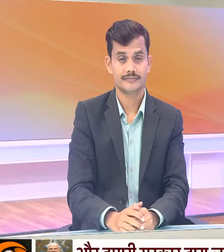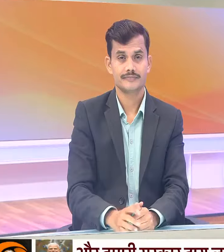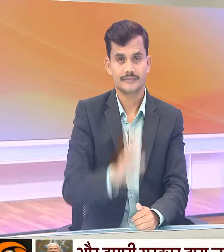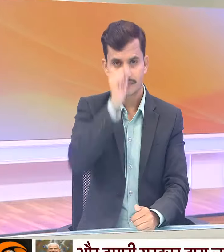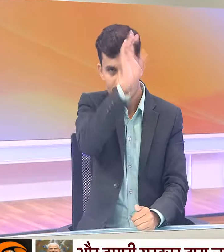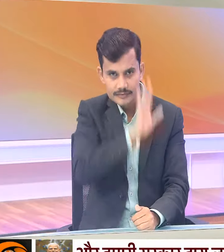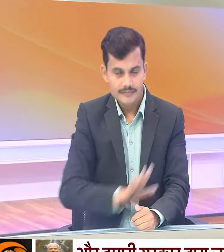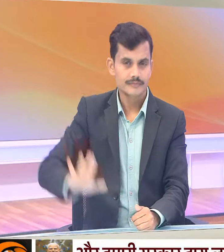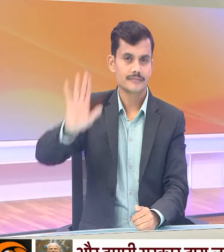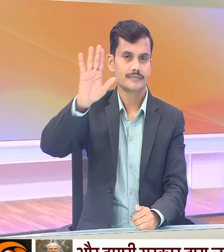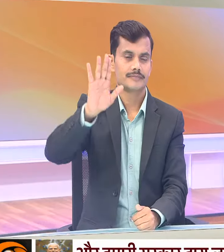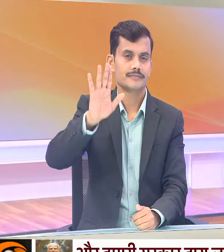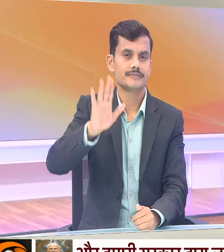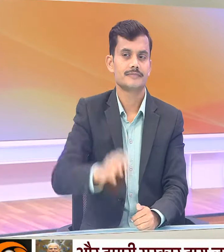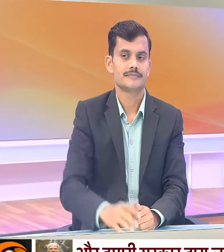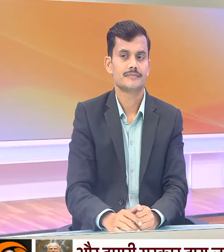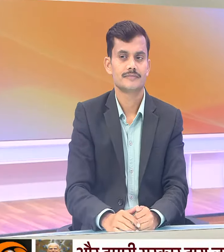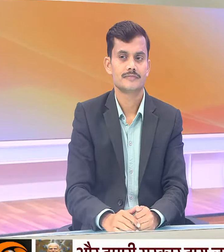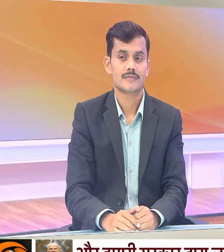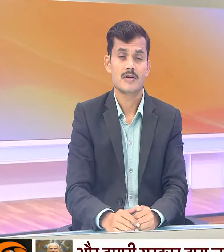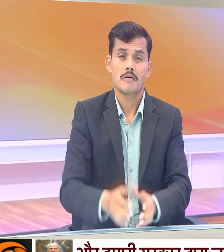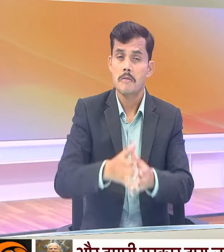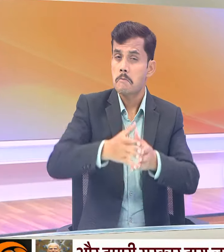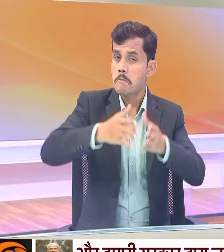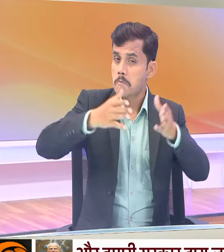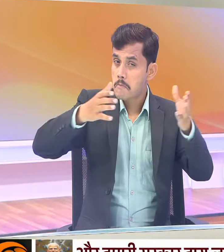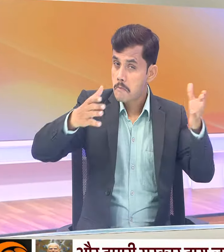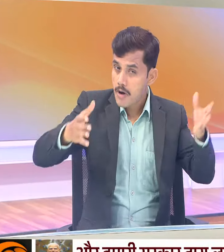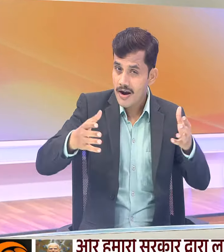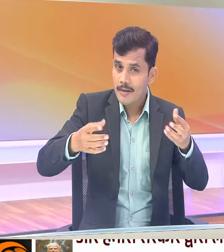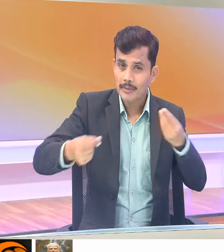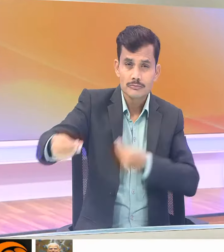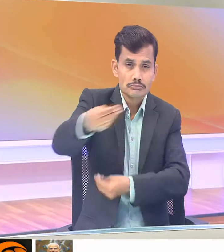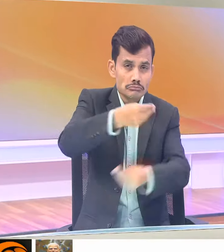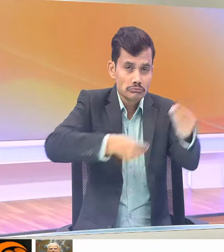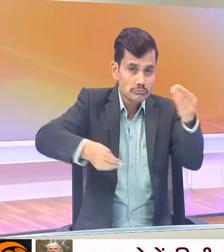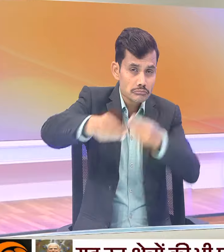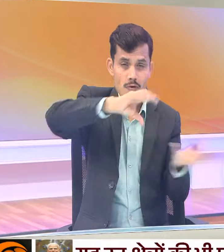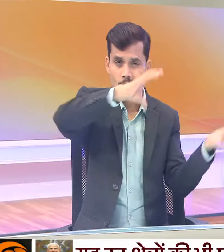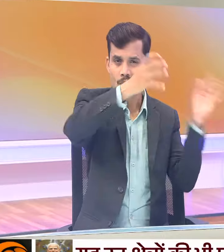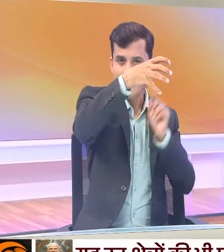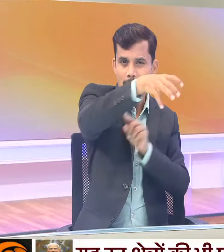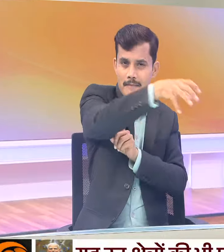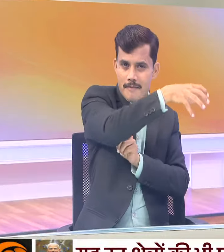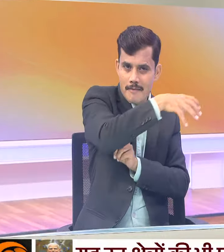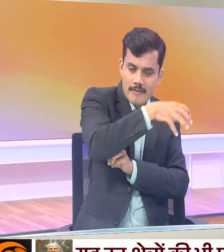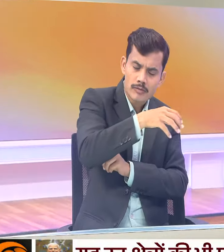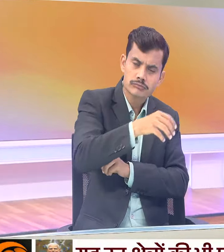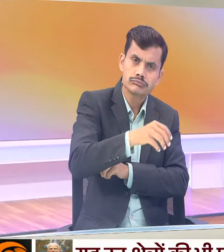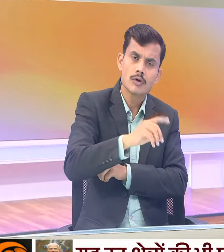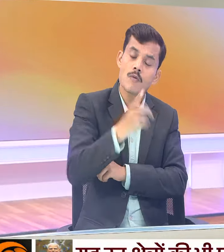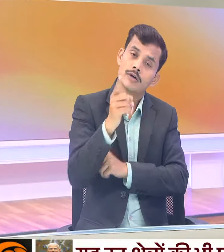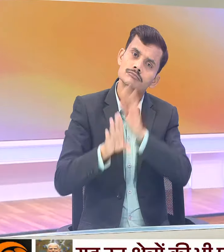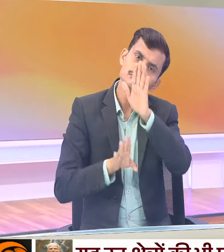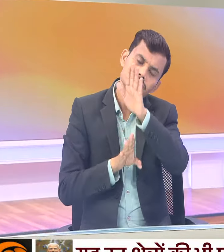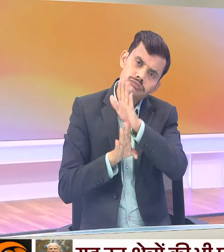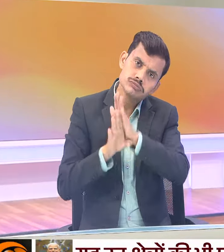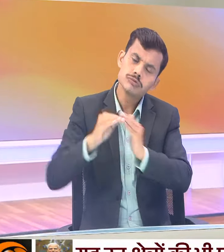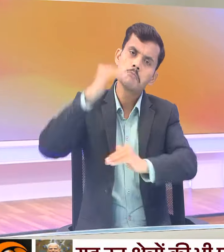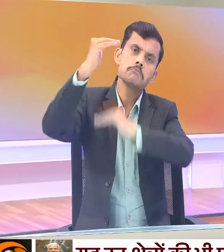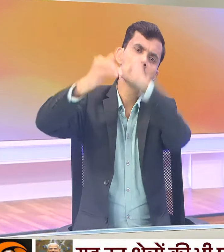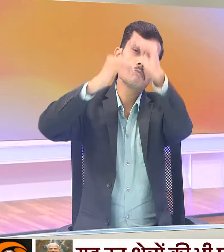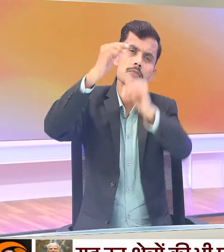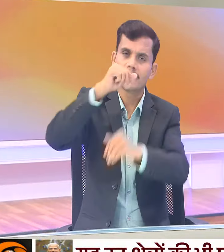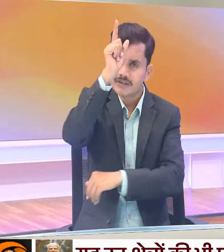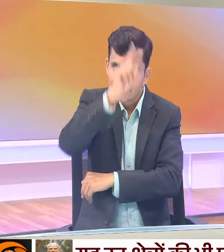बड़ी एकोनमी वाले देशों में सबसे तेज गती से आगे बढ़ने